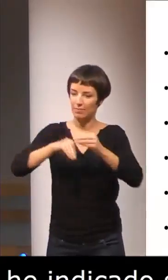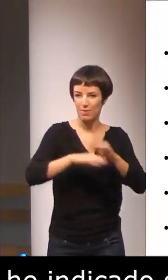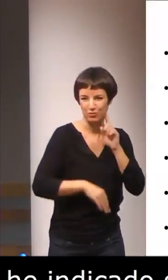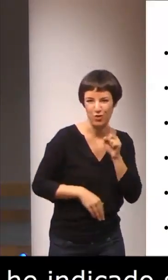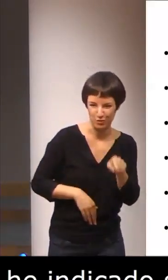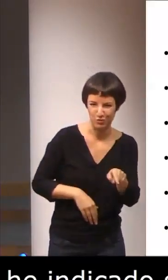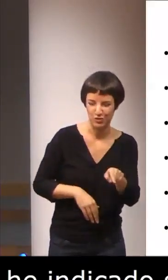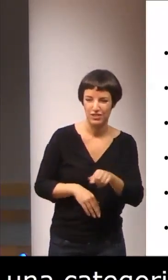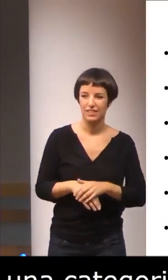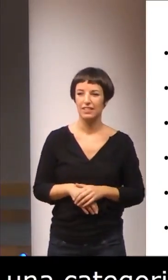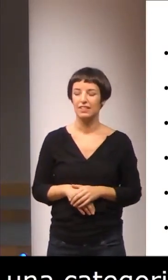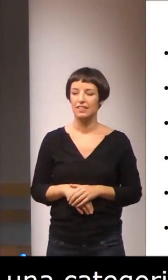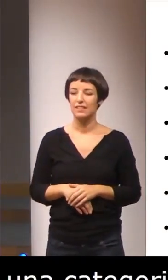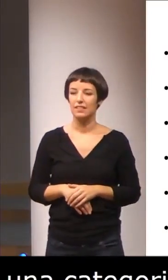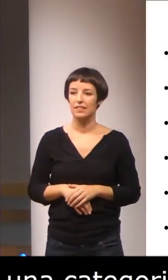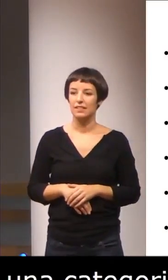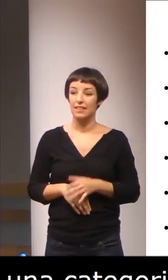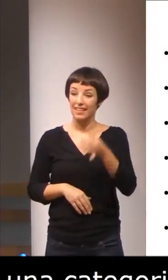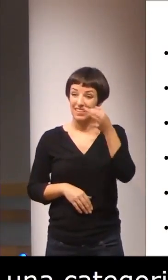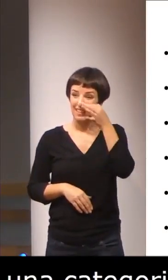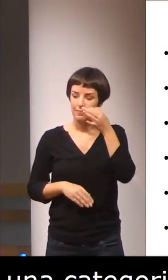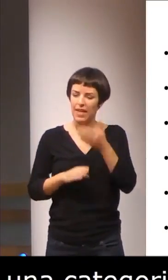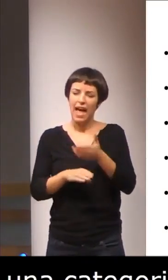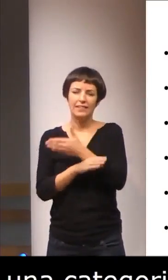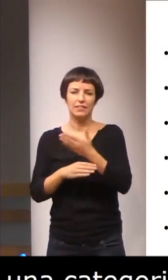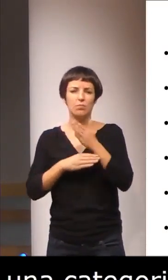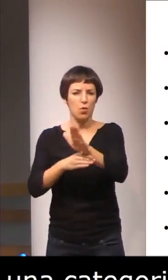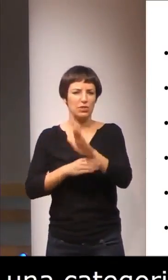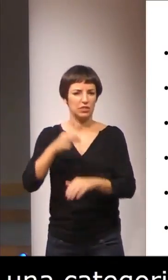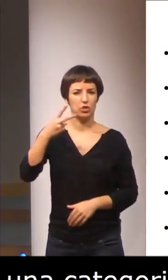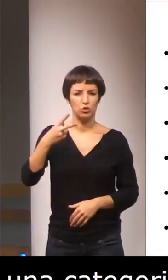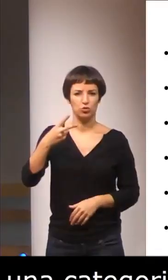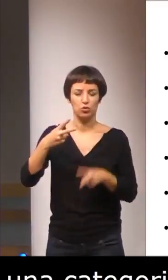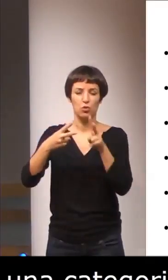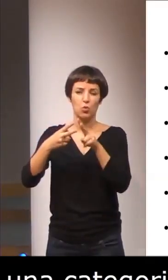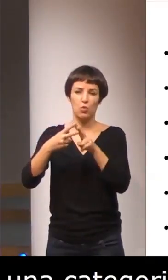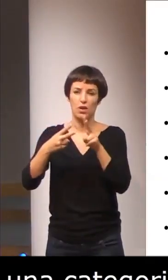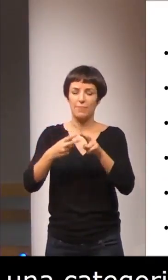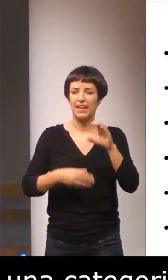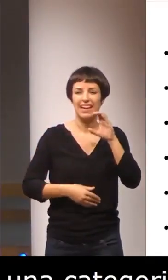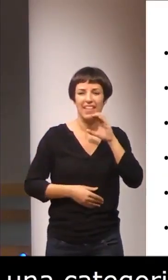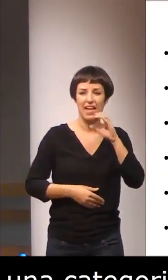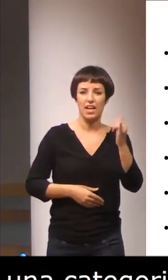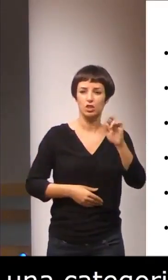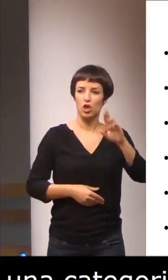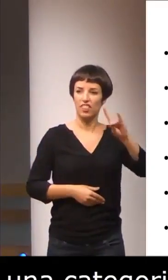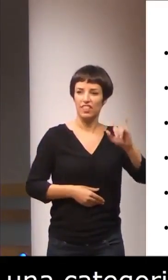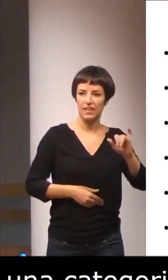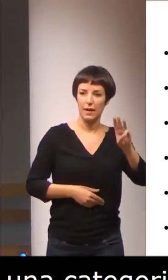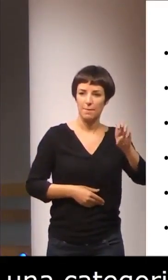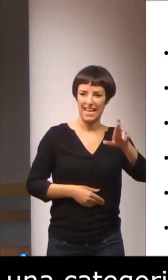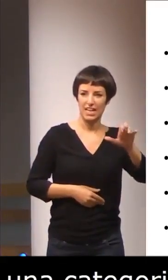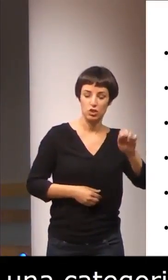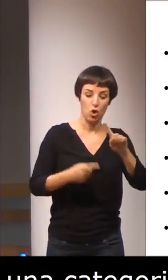Se habían elaborado dos propuestas previas, una en el CREDA Jordi Parello y una en el CREDA Vera Barnils